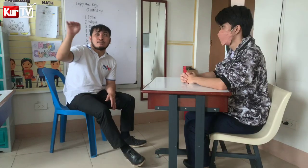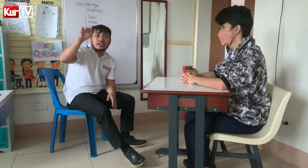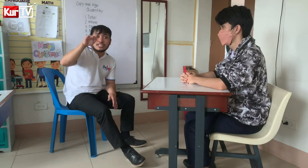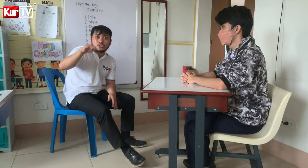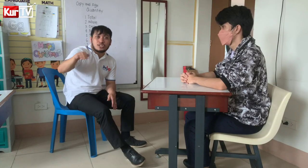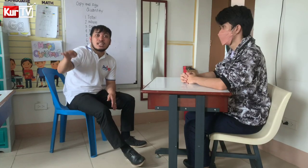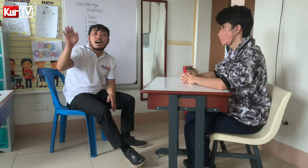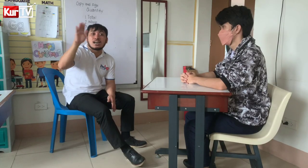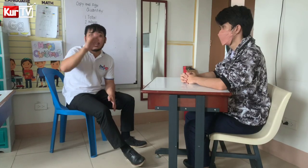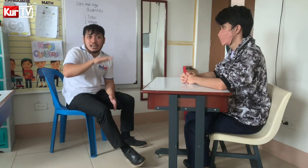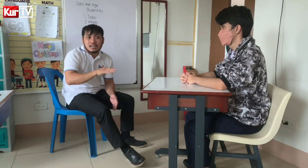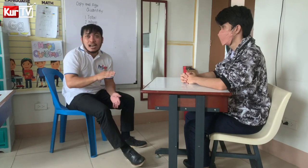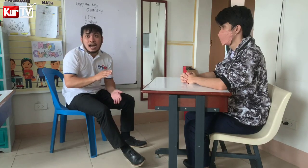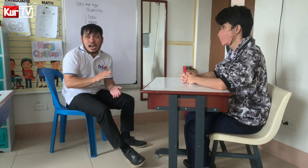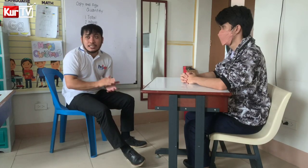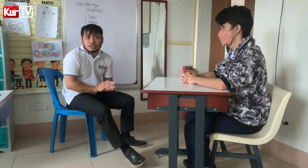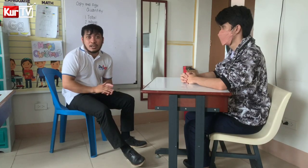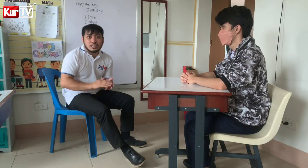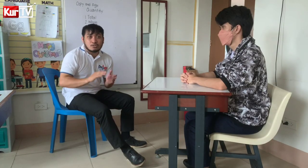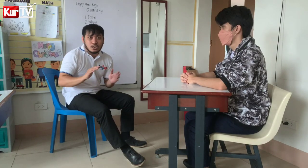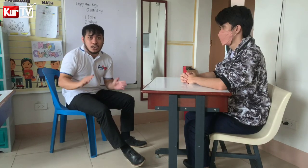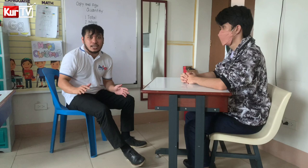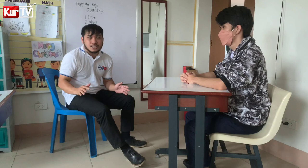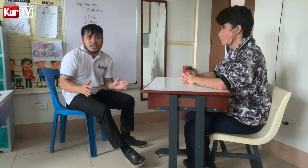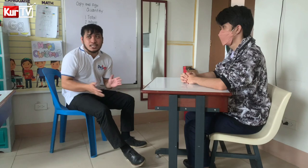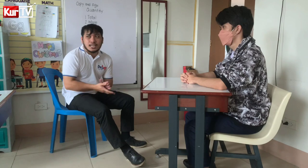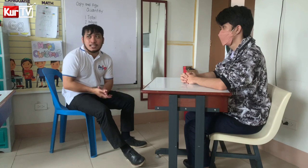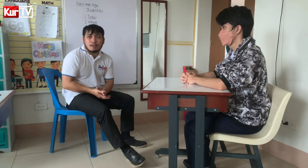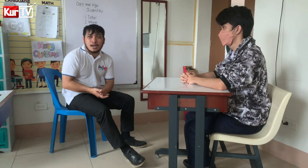mag-grade school nila Hanggang high school and to college Kasi nga diba